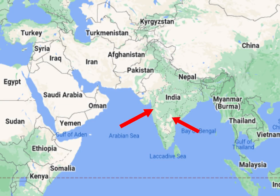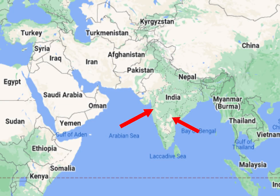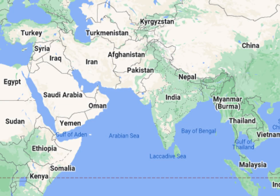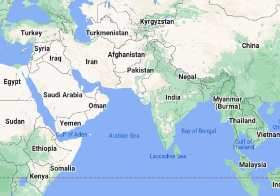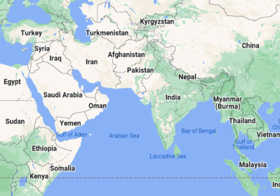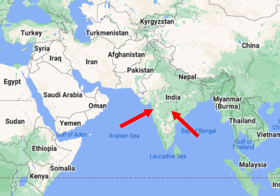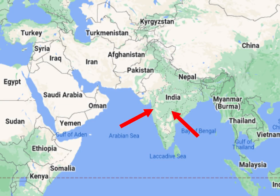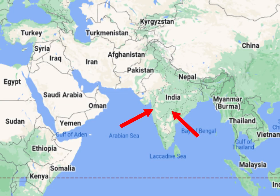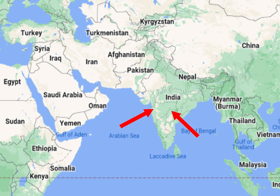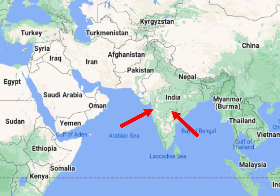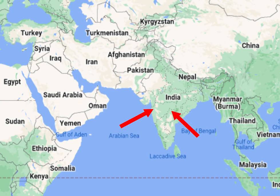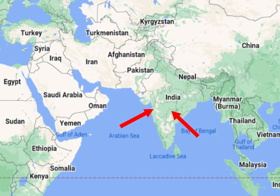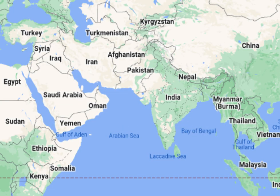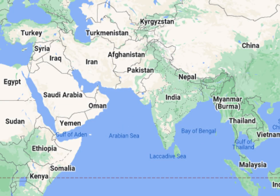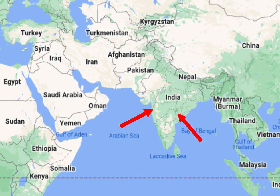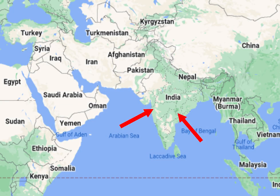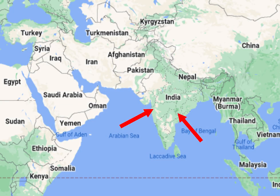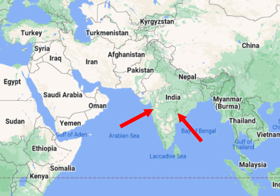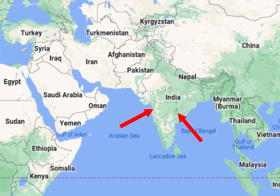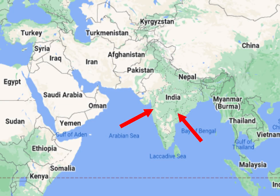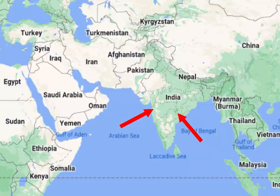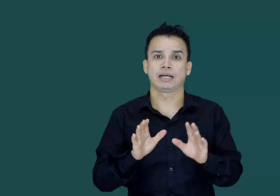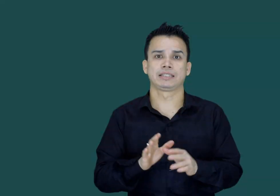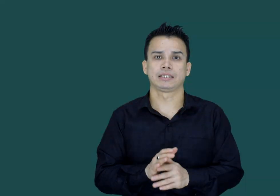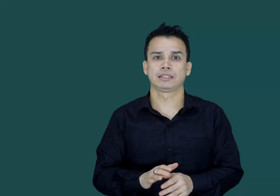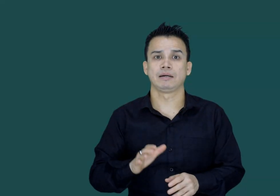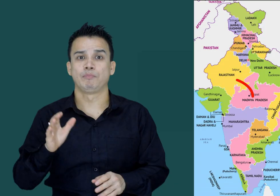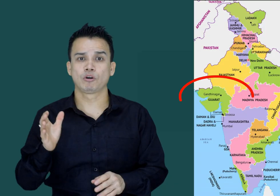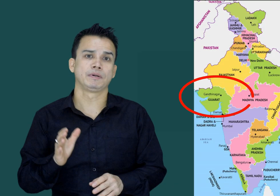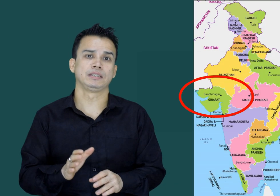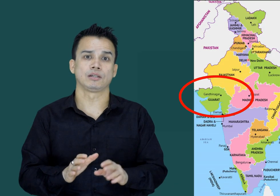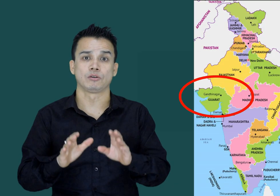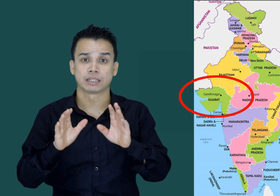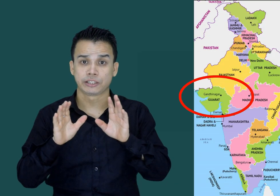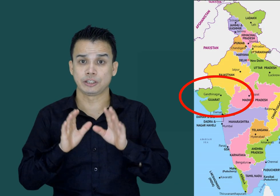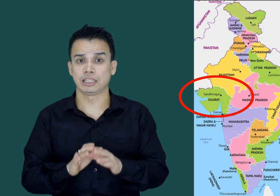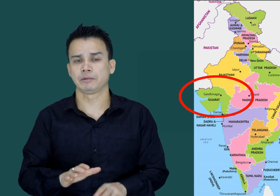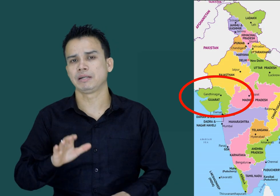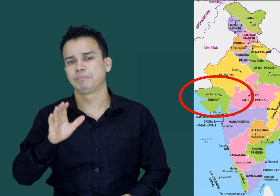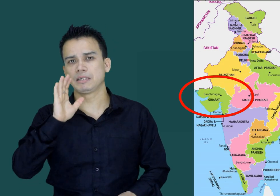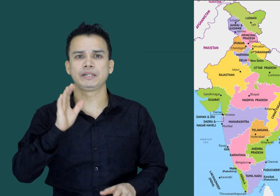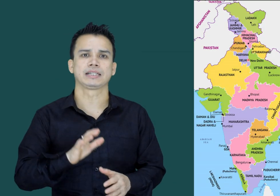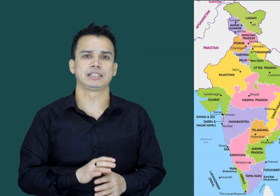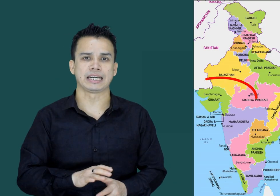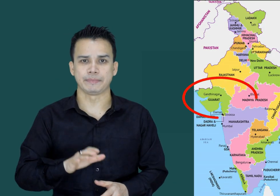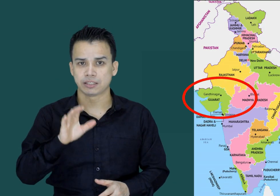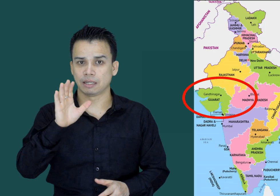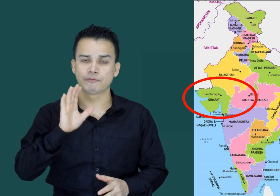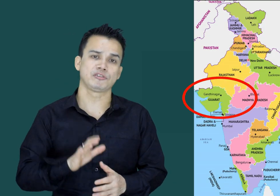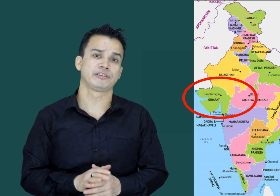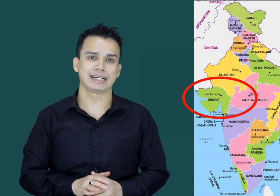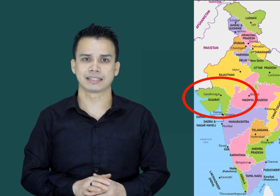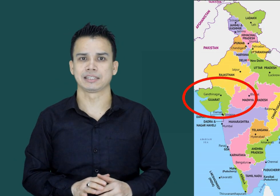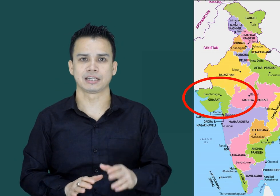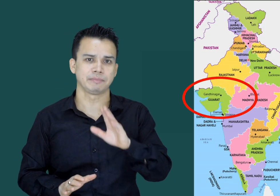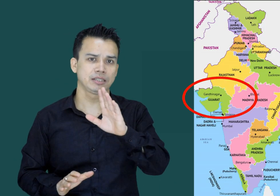آپ نیوز میں اکثر سنتے ہوں گے کہ آج کل گجرات ترت کے پور بندر اور کچھ چھیتر میں بڑی بڑی کنسینمنٹ افکورس ڈرگز کنسینمنٹ